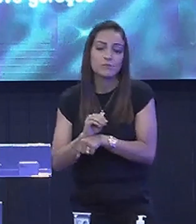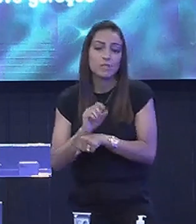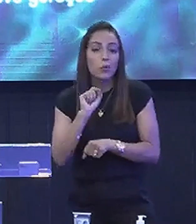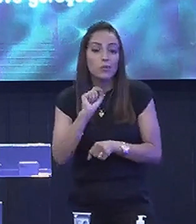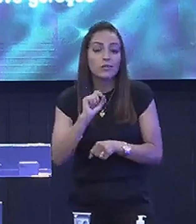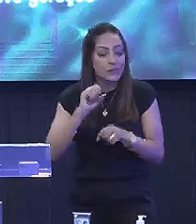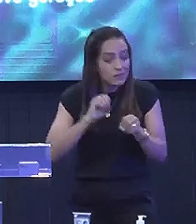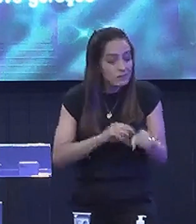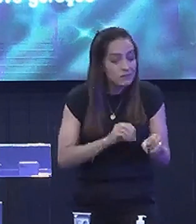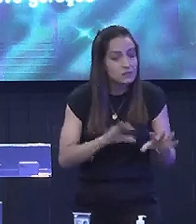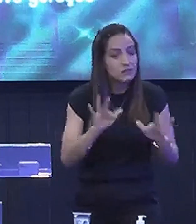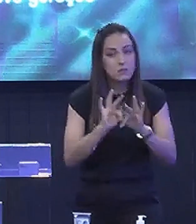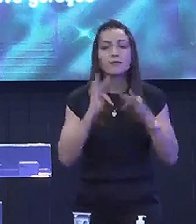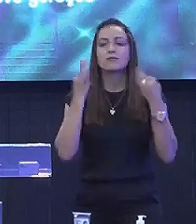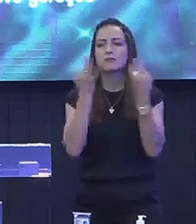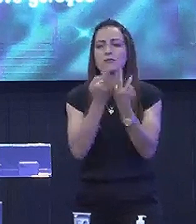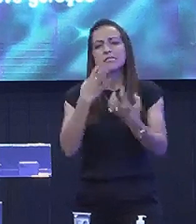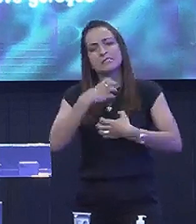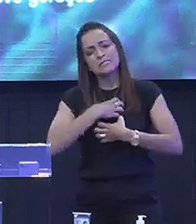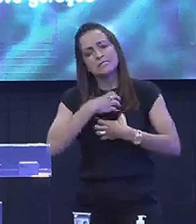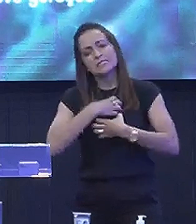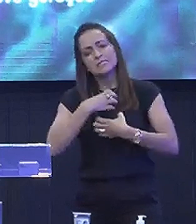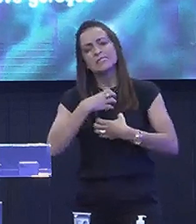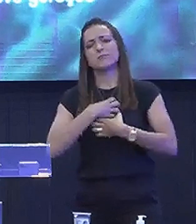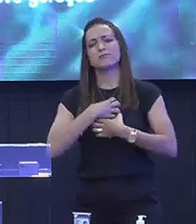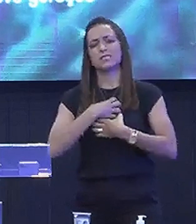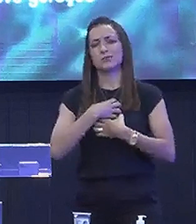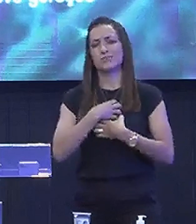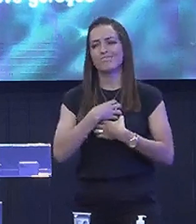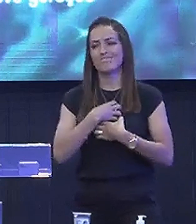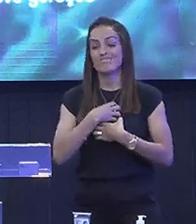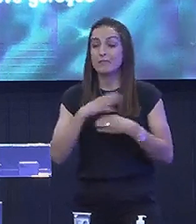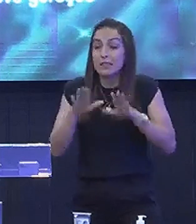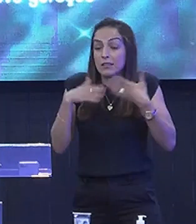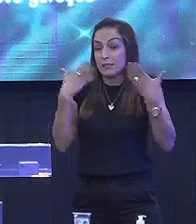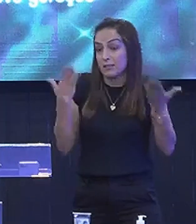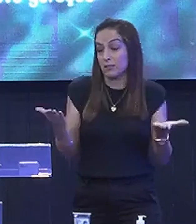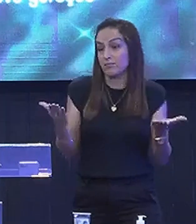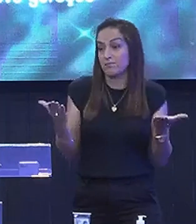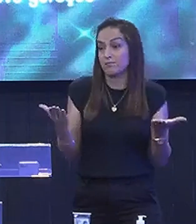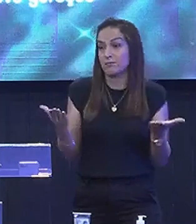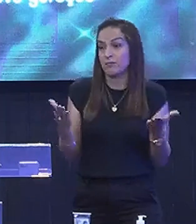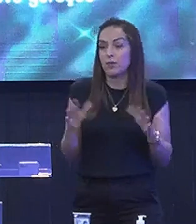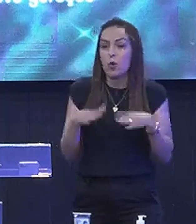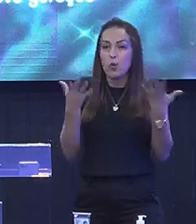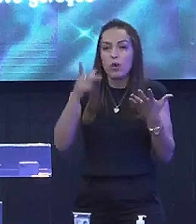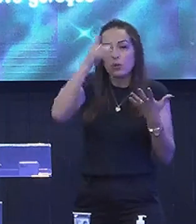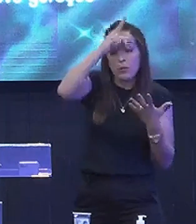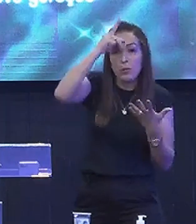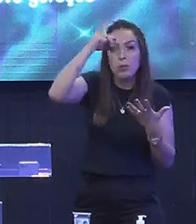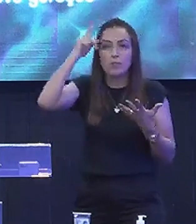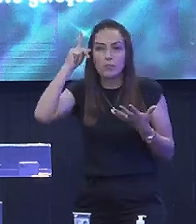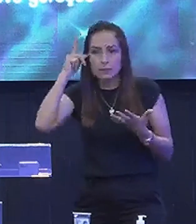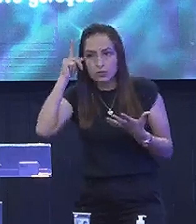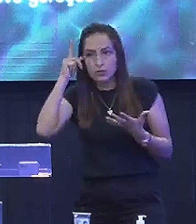família Não traz Sentimento De pertencer Então Quando uma pessoa